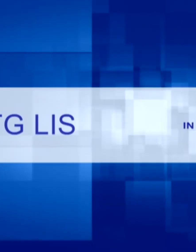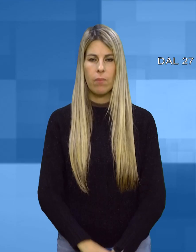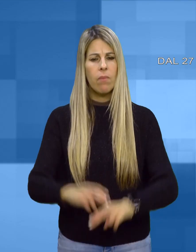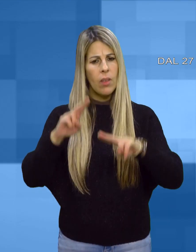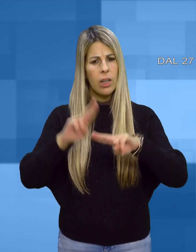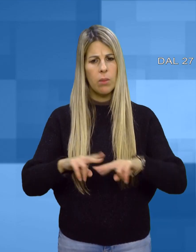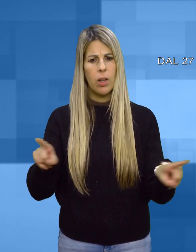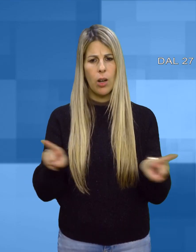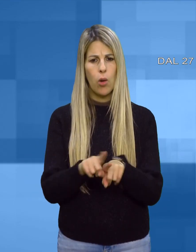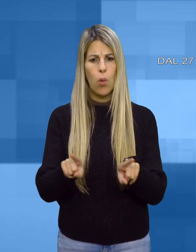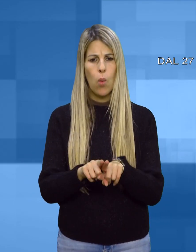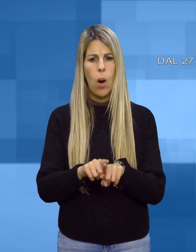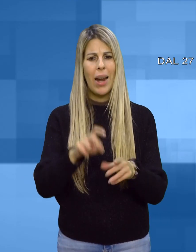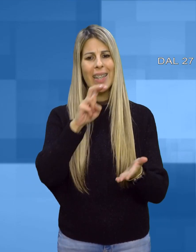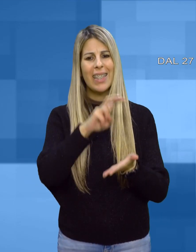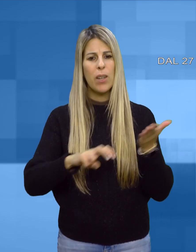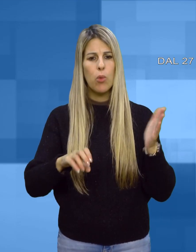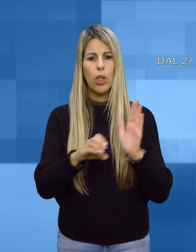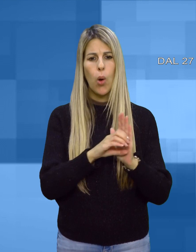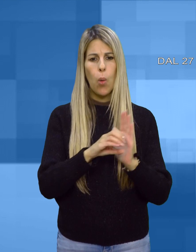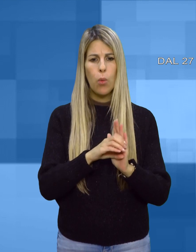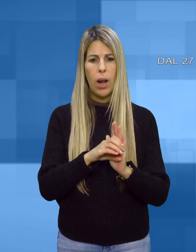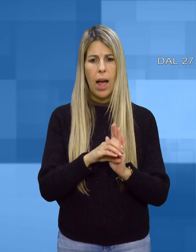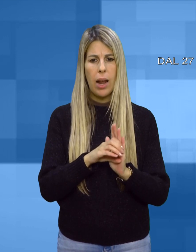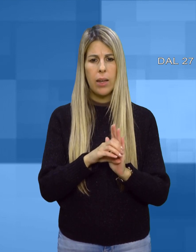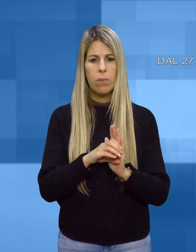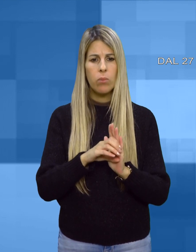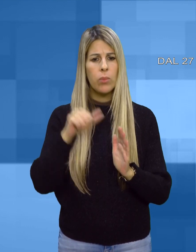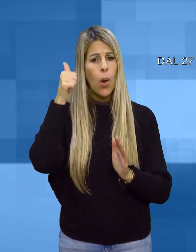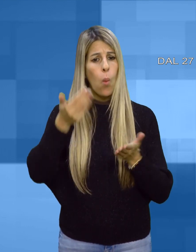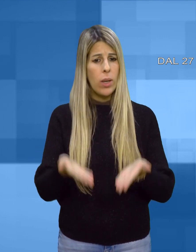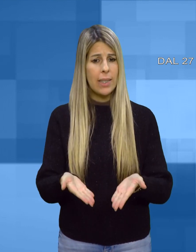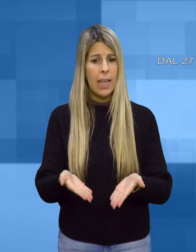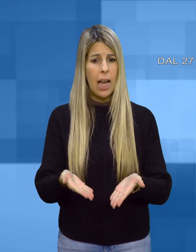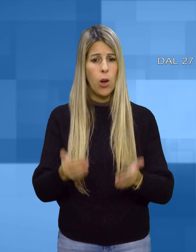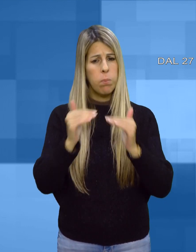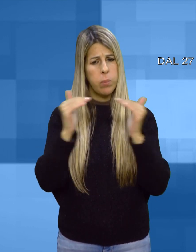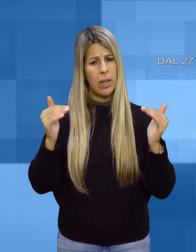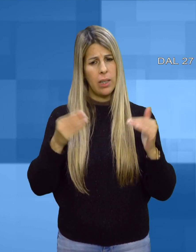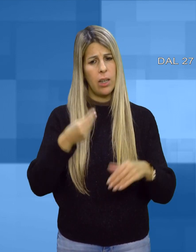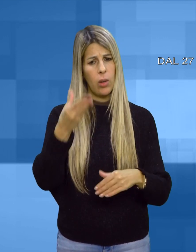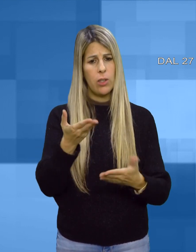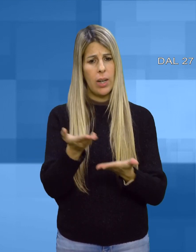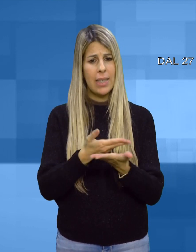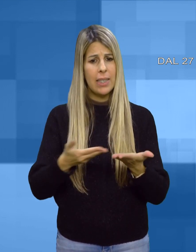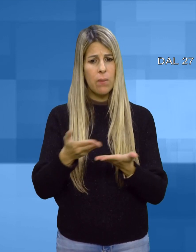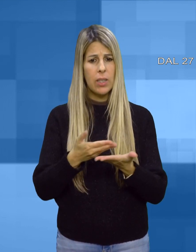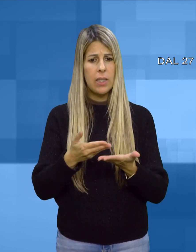Resteranno invariati i tributi comunali e questo a parità di erogazione dei servizi che non subiranno modifiche